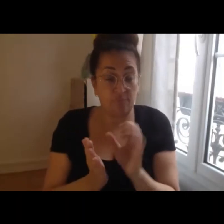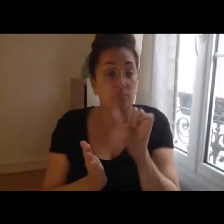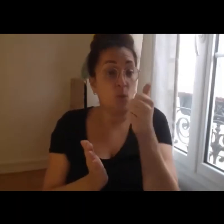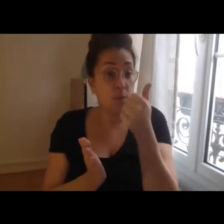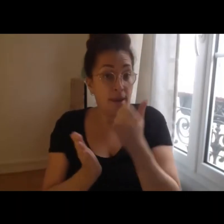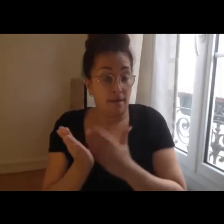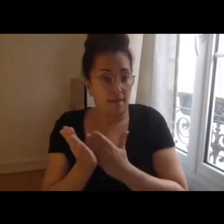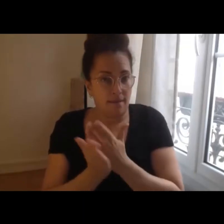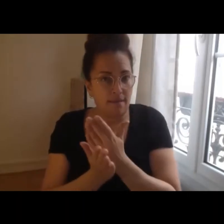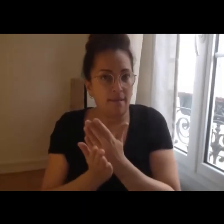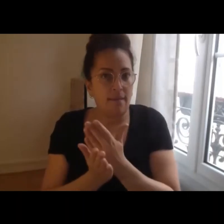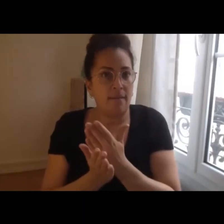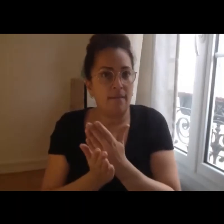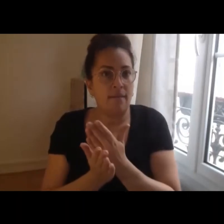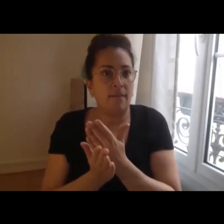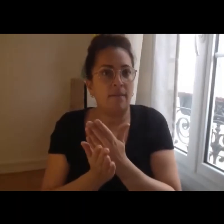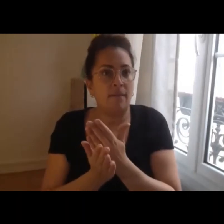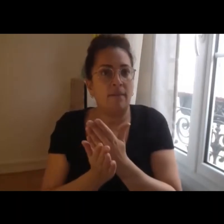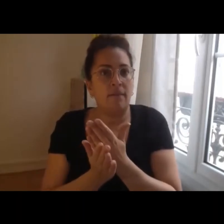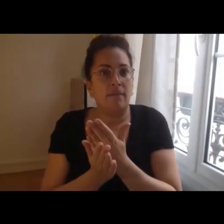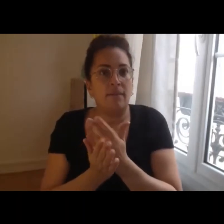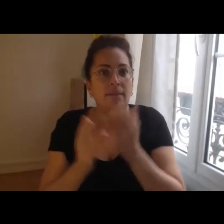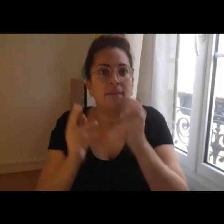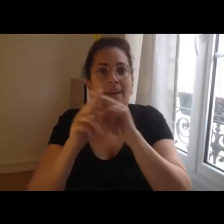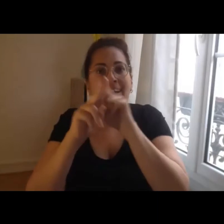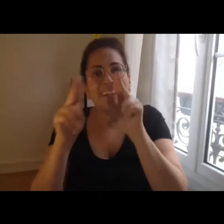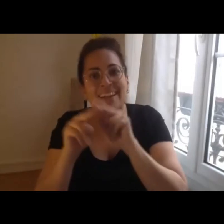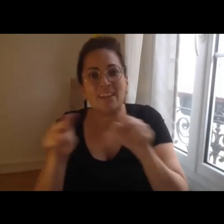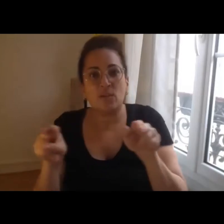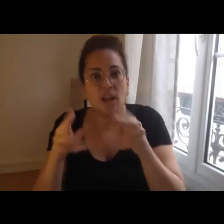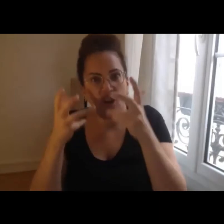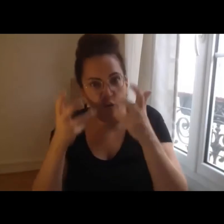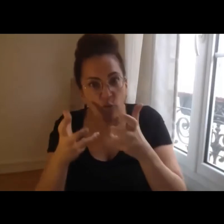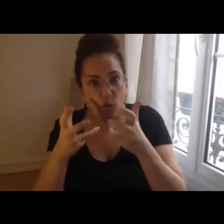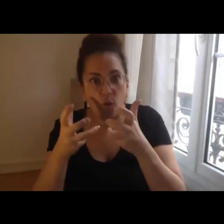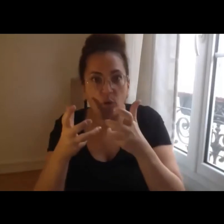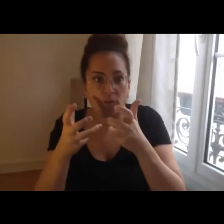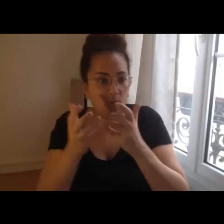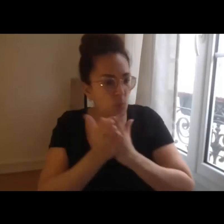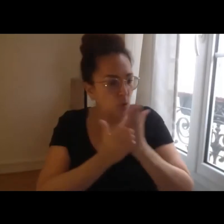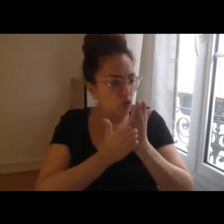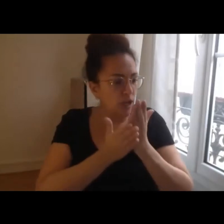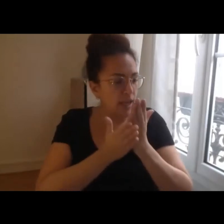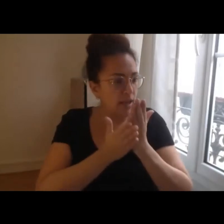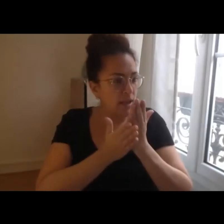effectivement sur l'ouverture à l'international des projets qui sont retenus par la FIRA